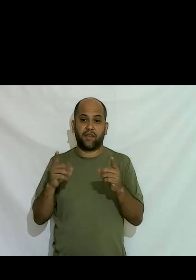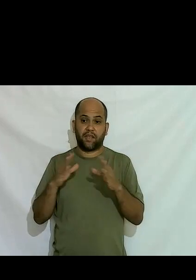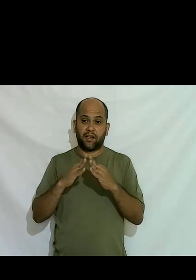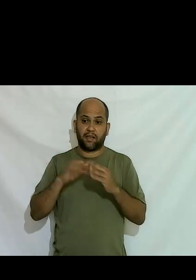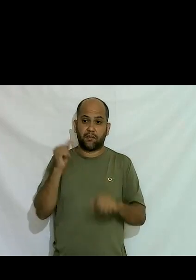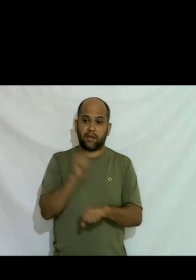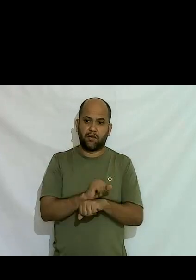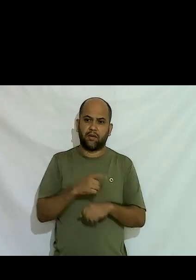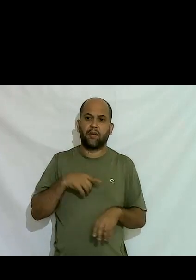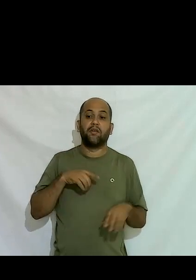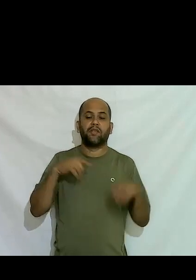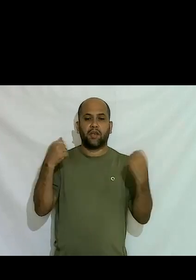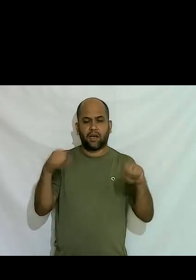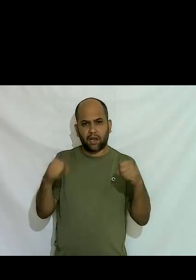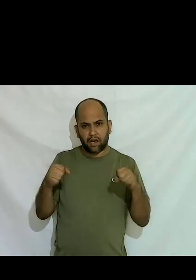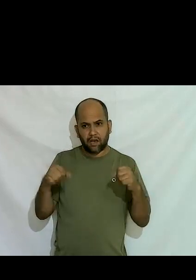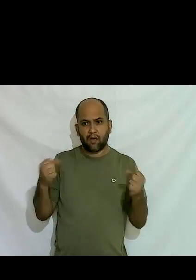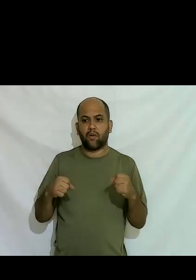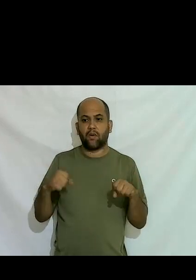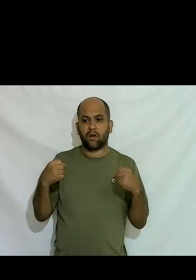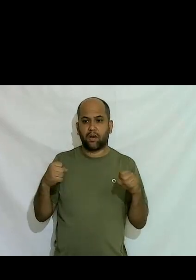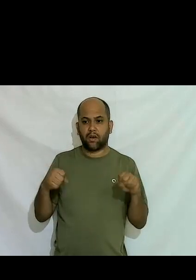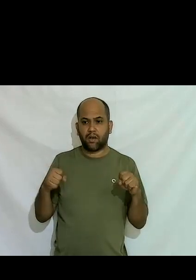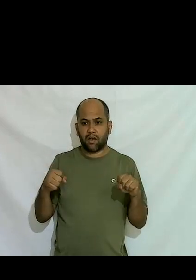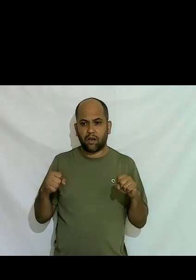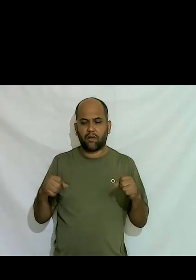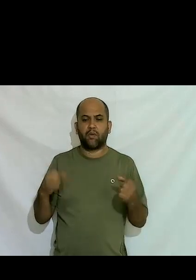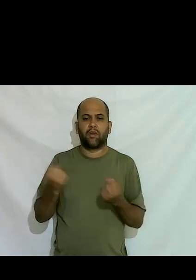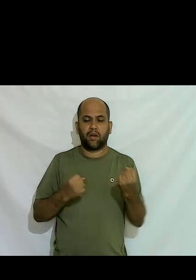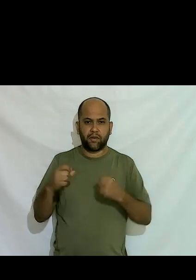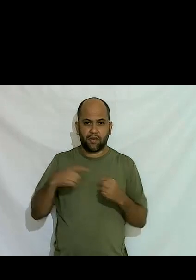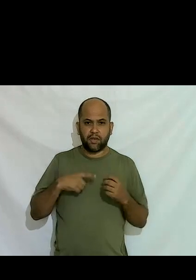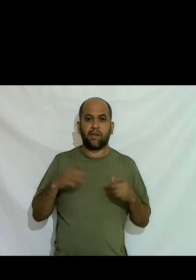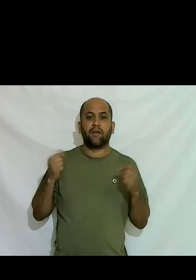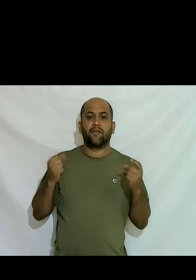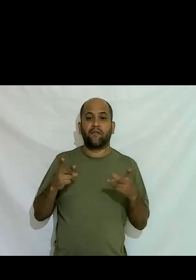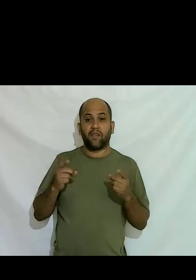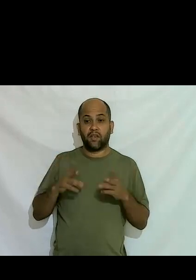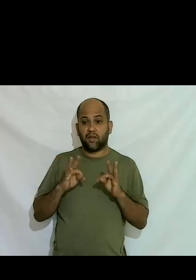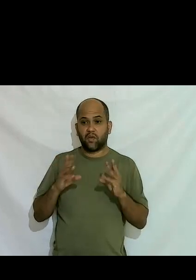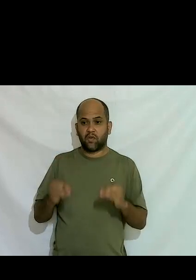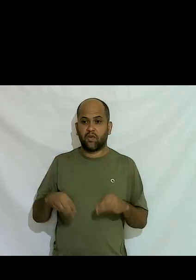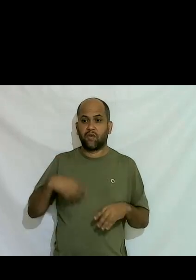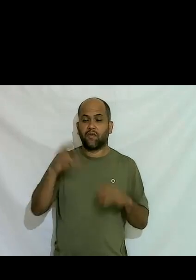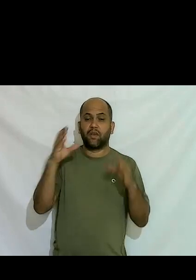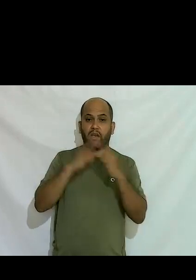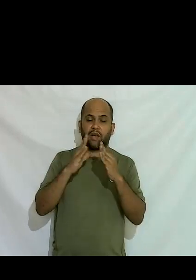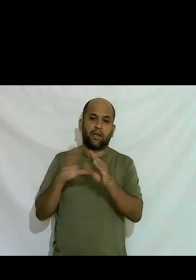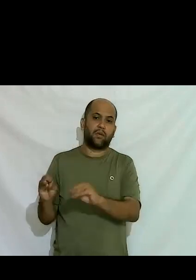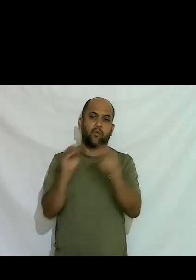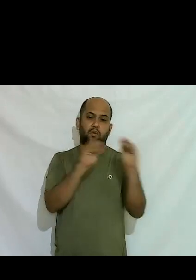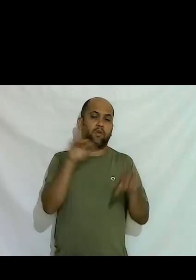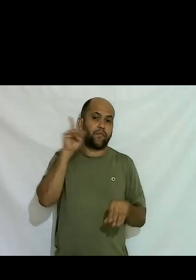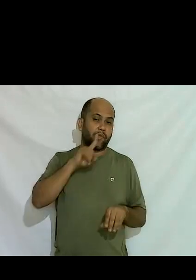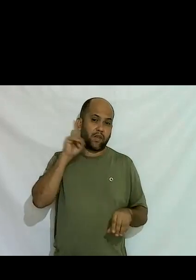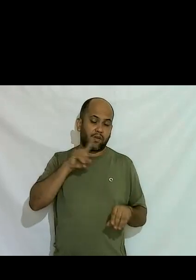carro tinha moto tinha juntado um dinheiro eu peguei tudo fui morar nos Estados Unidos morei lá terminei curso de inglês voltei pro